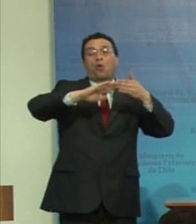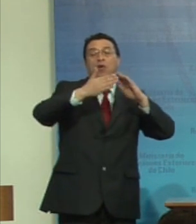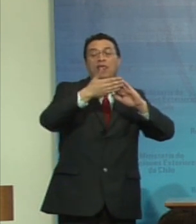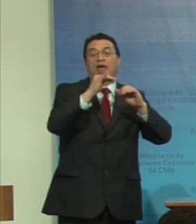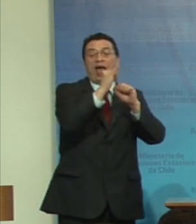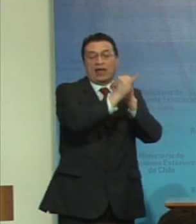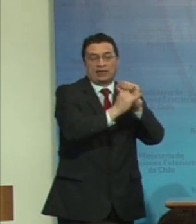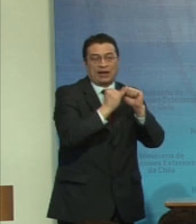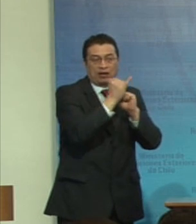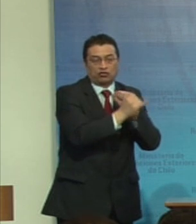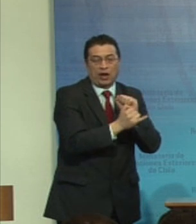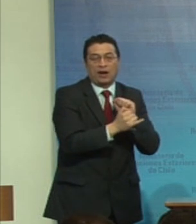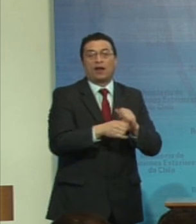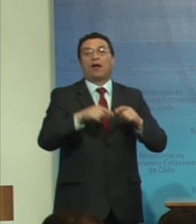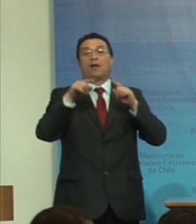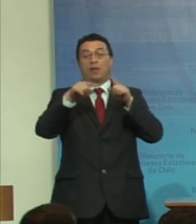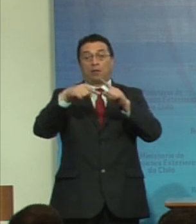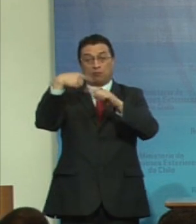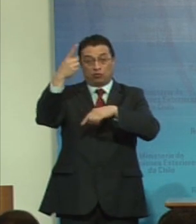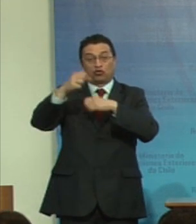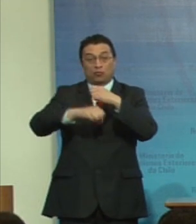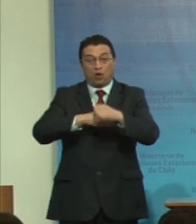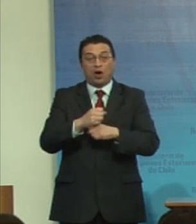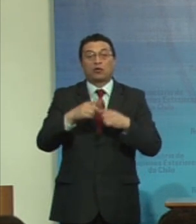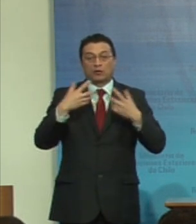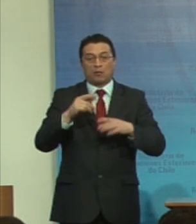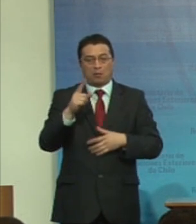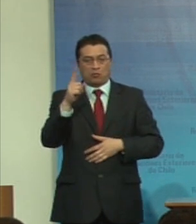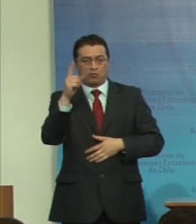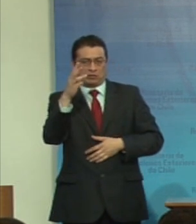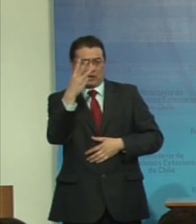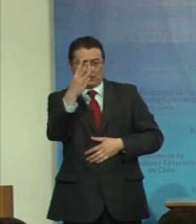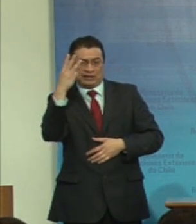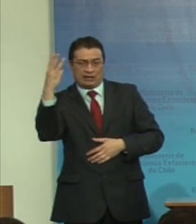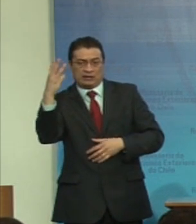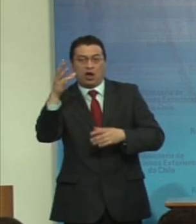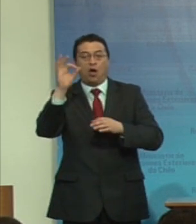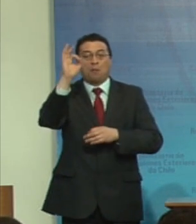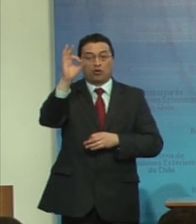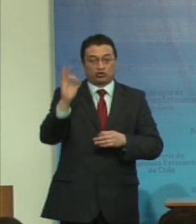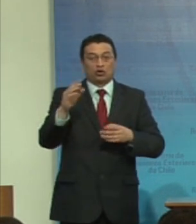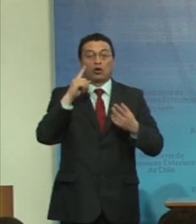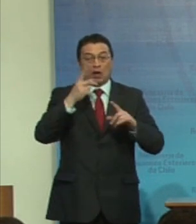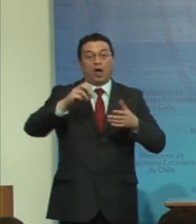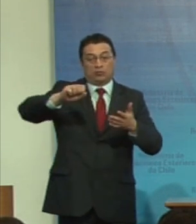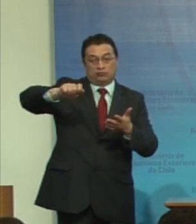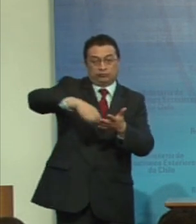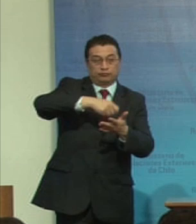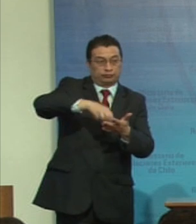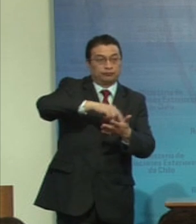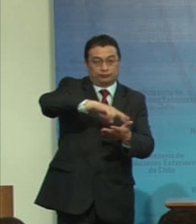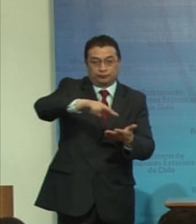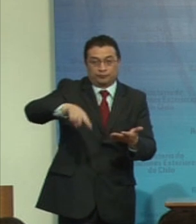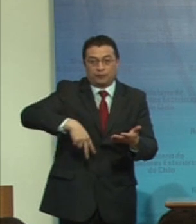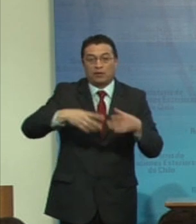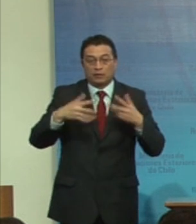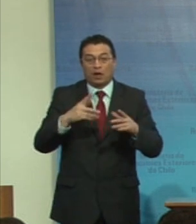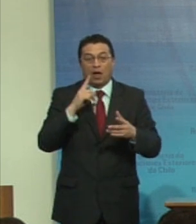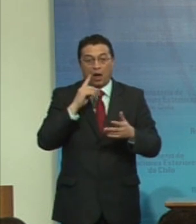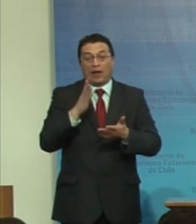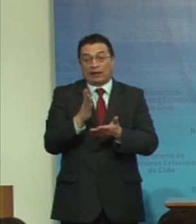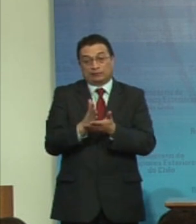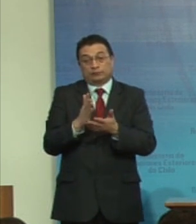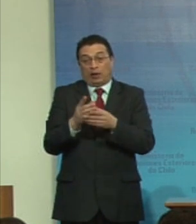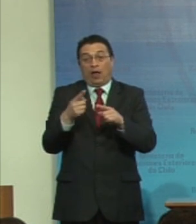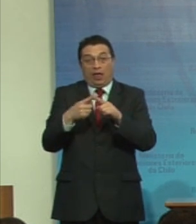Quiero decirles que al próximo año tendremos examinado un tercio de los países ratificantes, lo que no es menor, dadas las restricciones